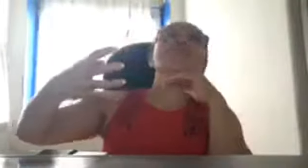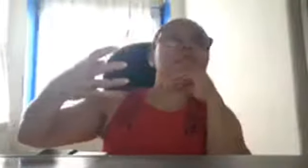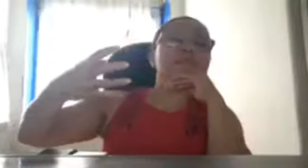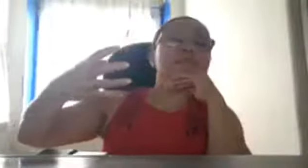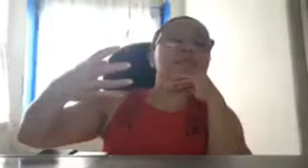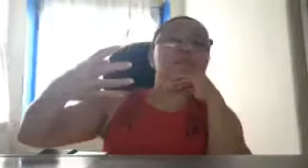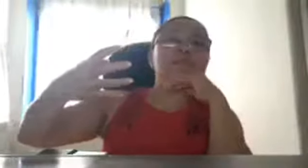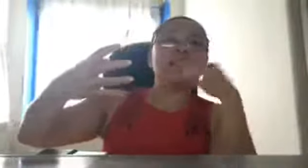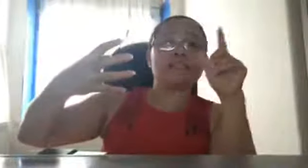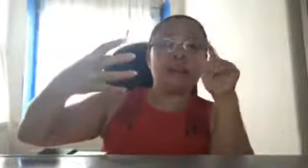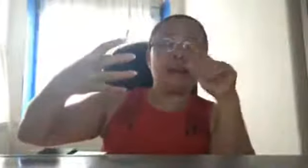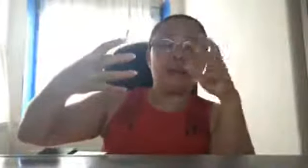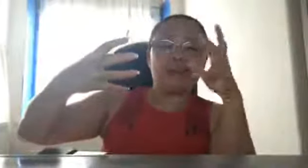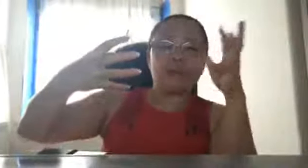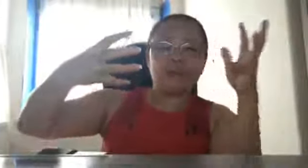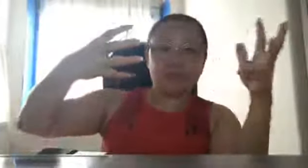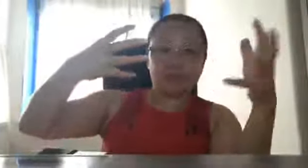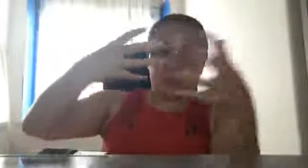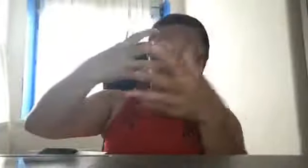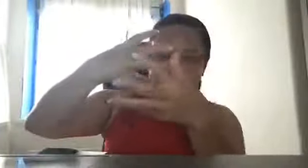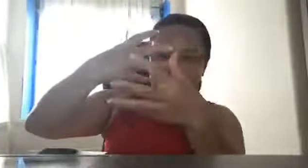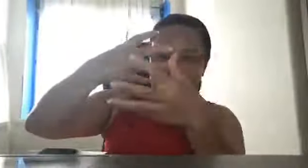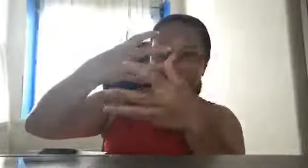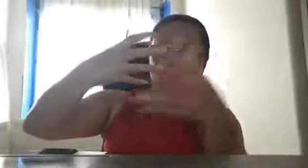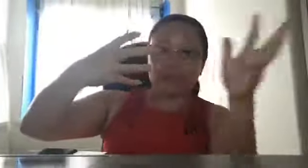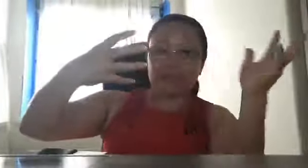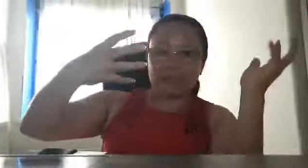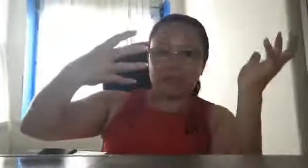basta US submarine at saka